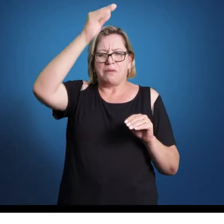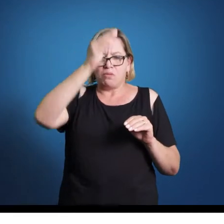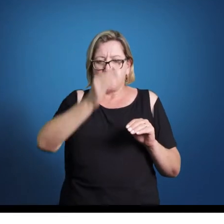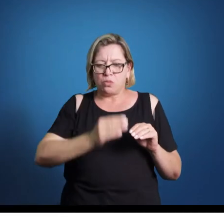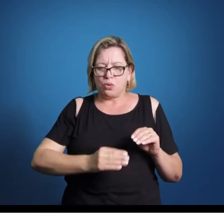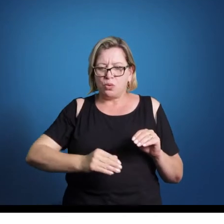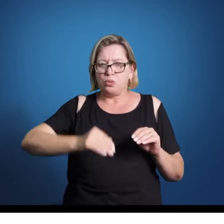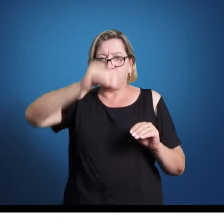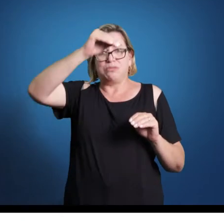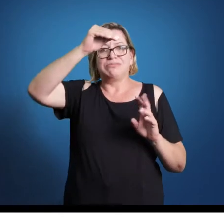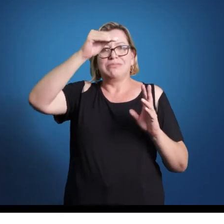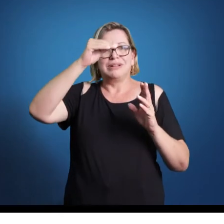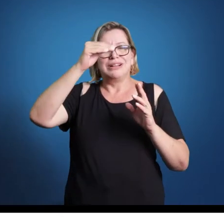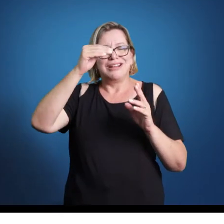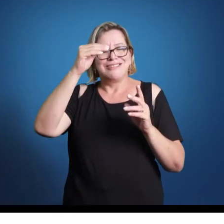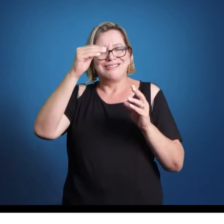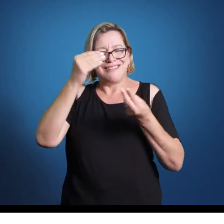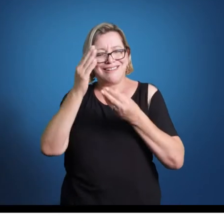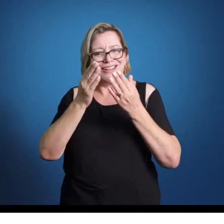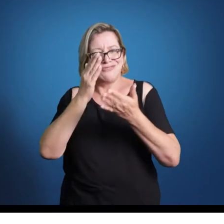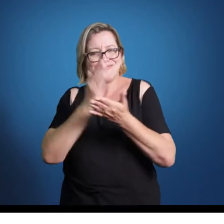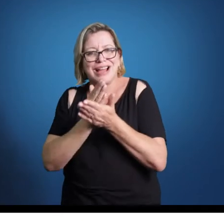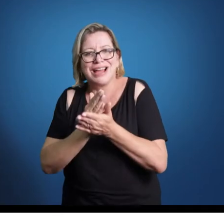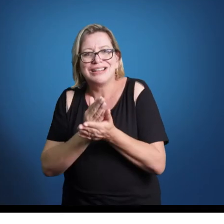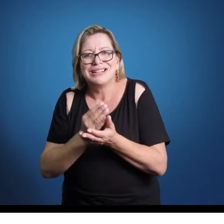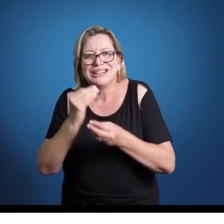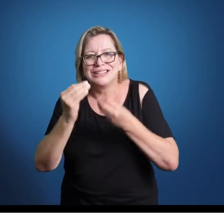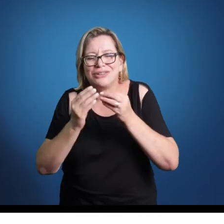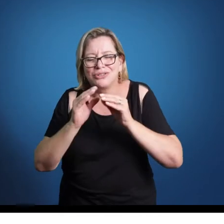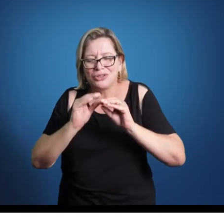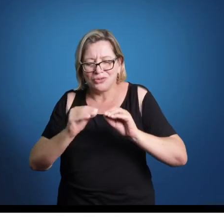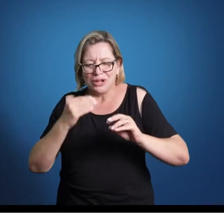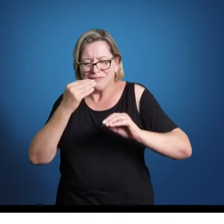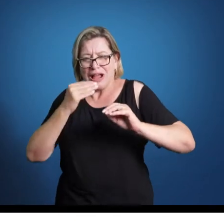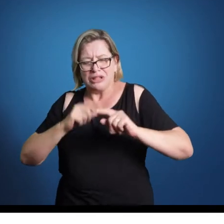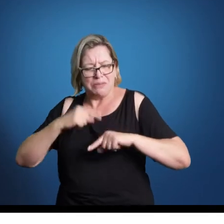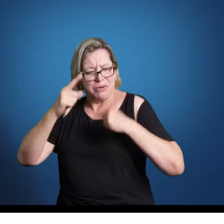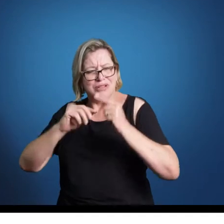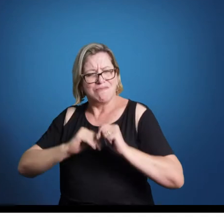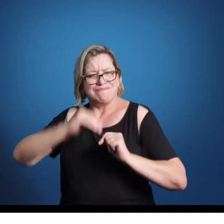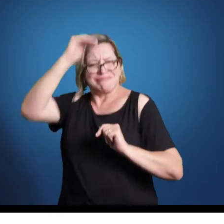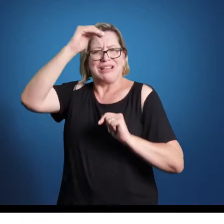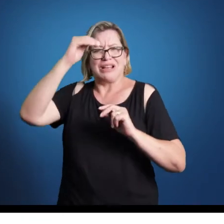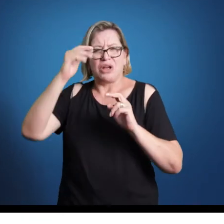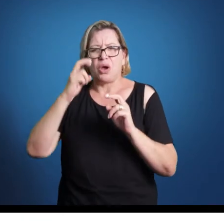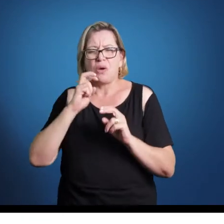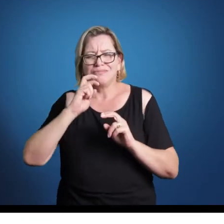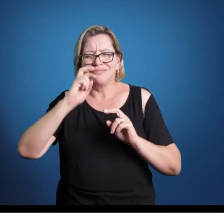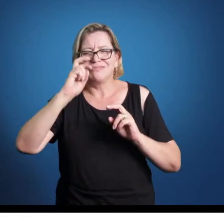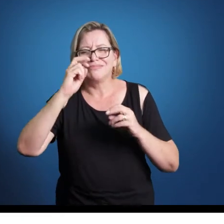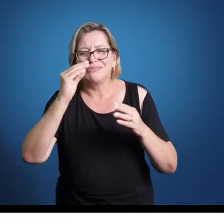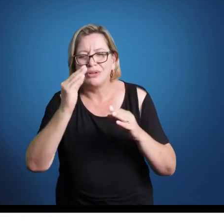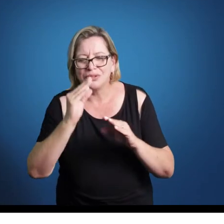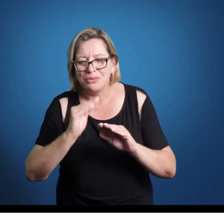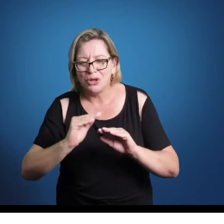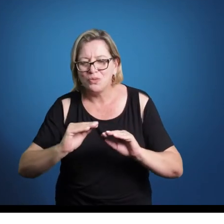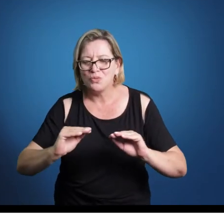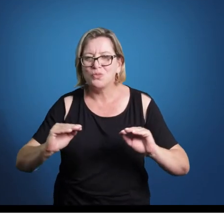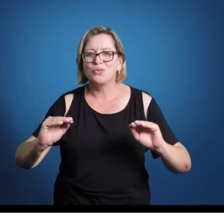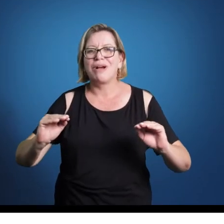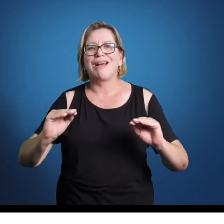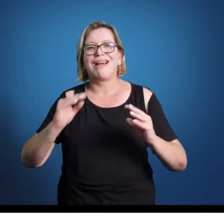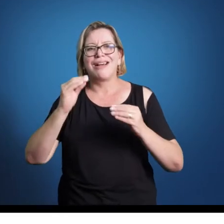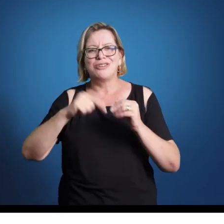de repente voltar. E aí, de repente, voltar muito suave, de repente aumentar, quase gritar com orquestra, aí silenciar. Então, a música clássica tem muito isso.